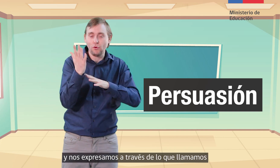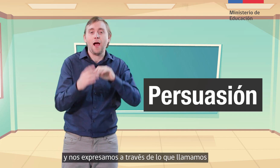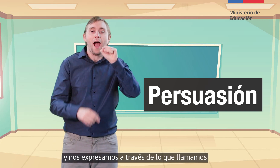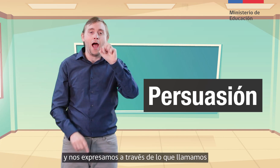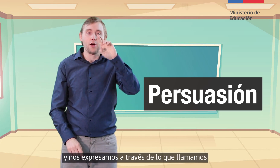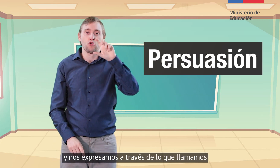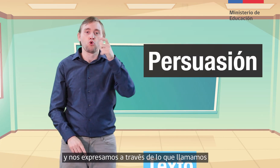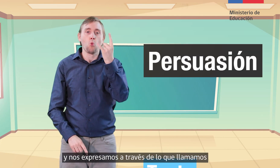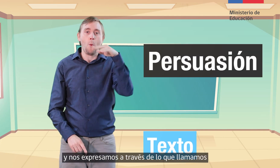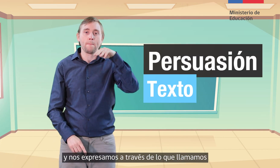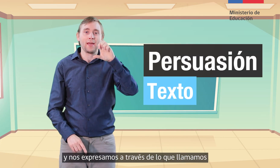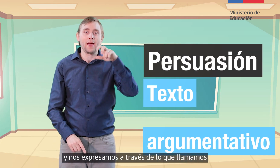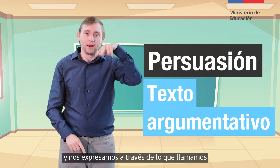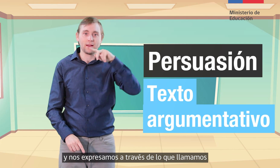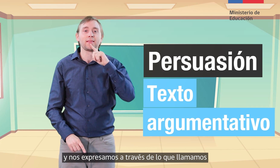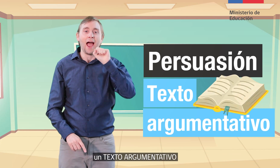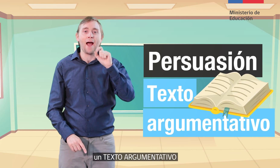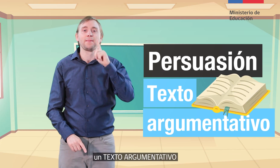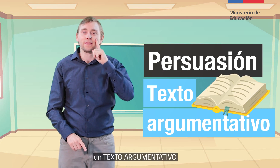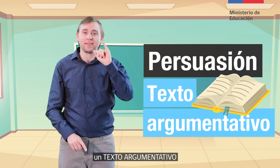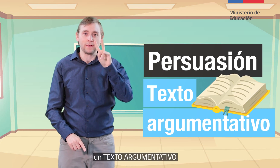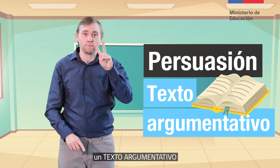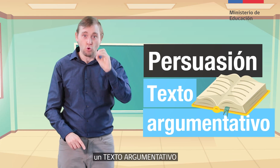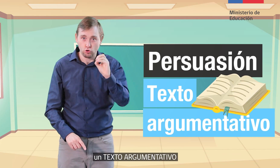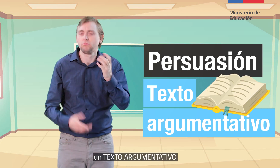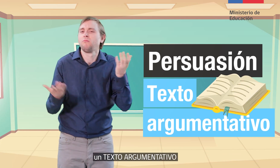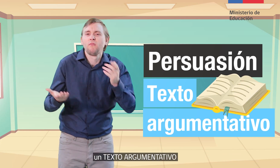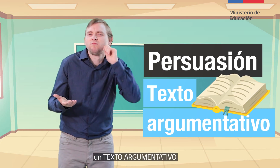de lo que llamamos un texto argumentativo,